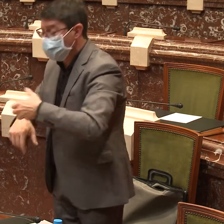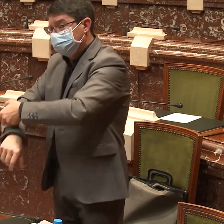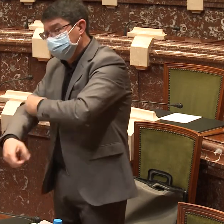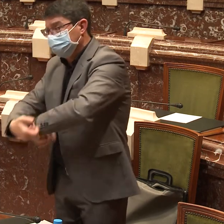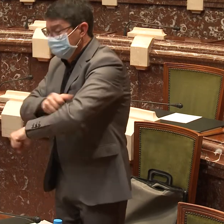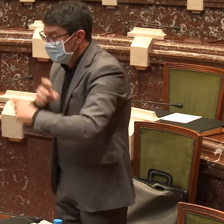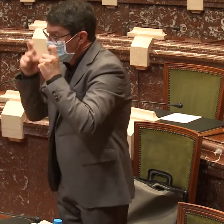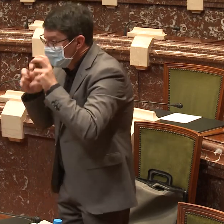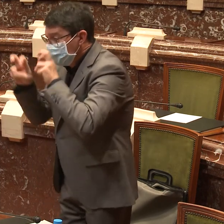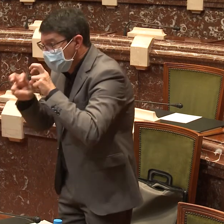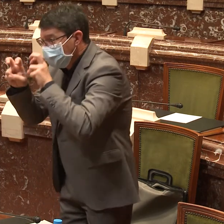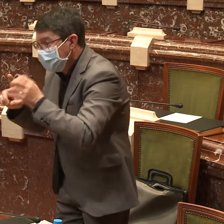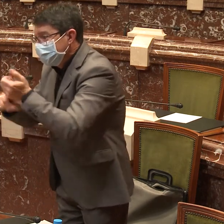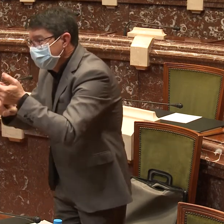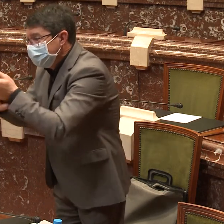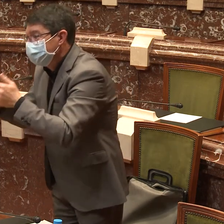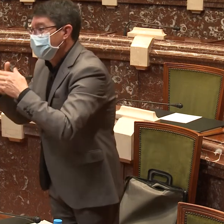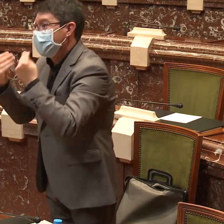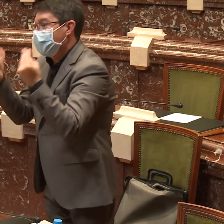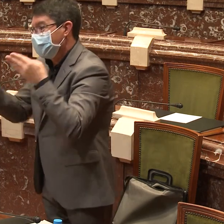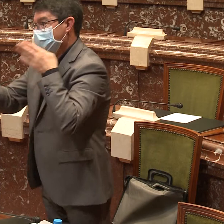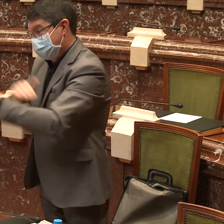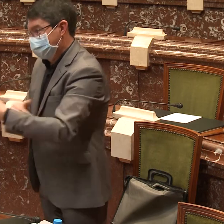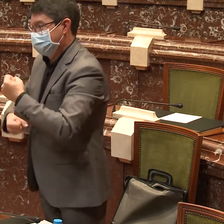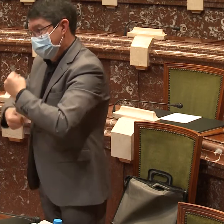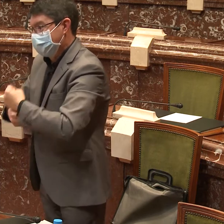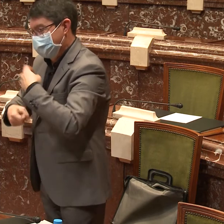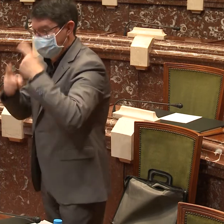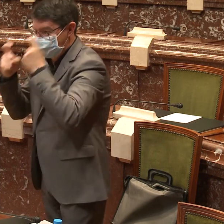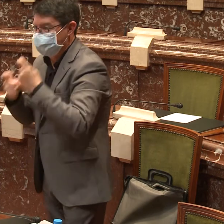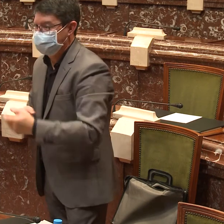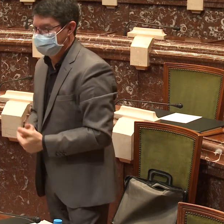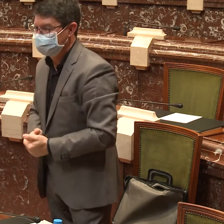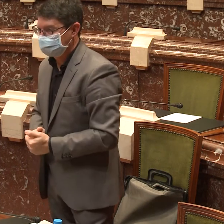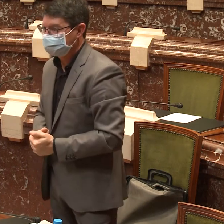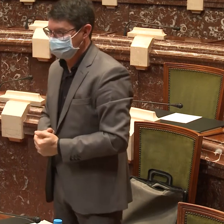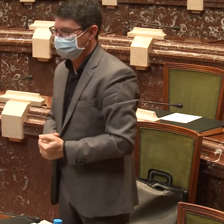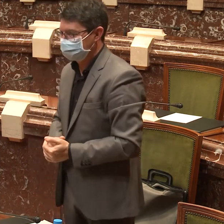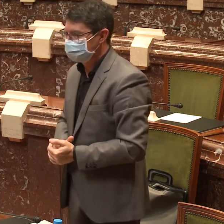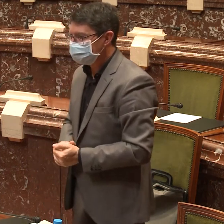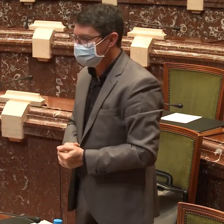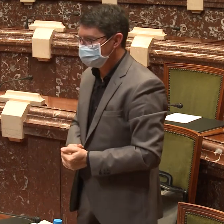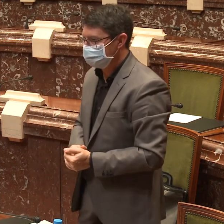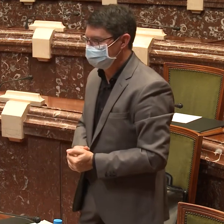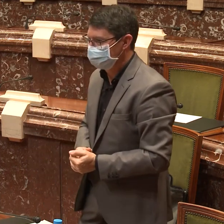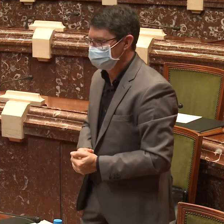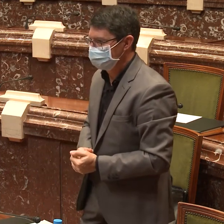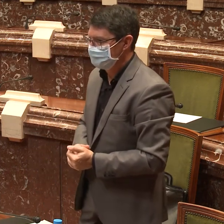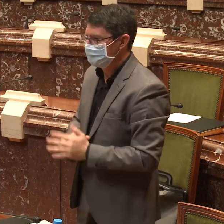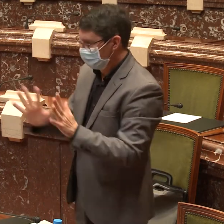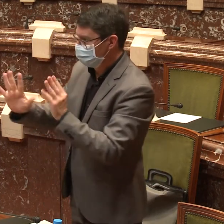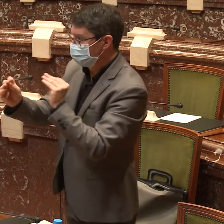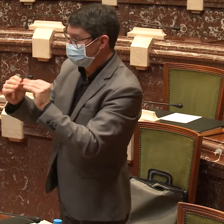esfuerzo. Nosotros estamos pues remangándonos y trabajando para poder solventar todas estas